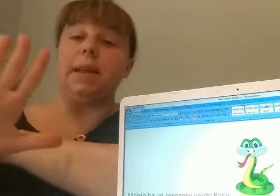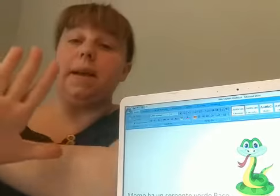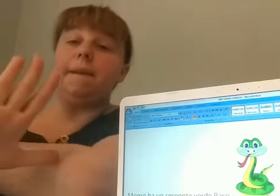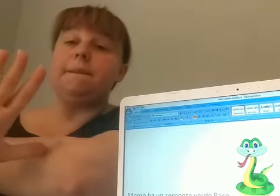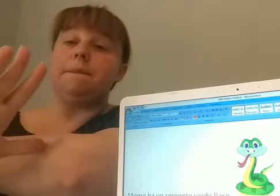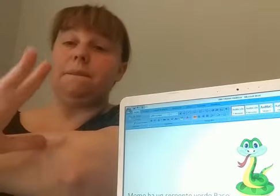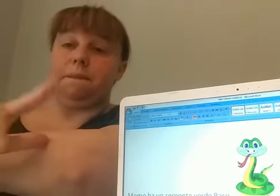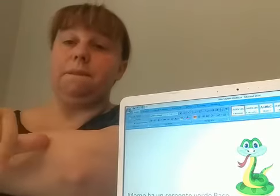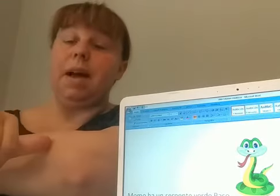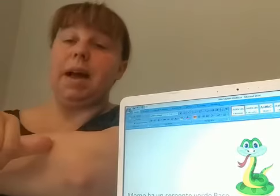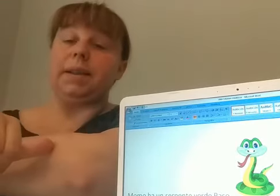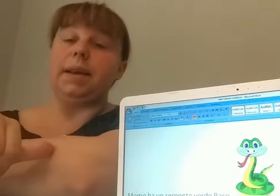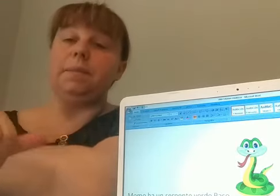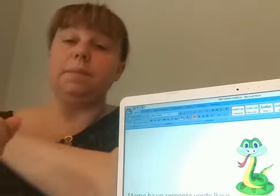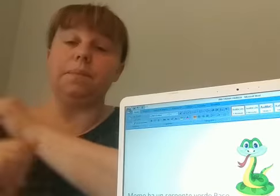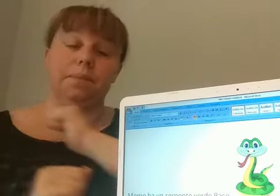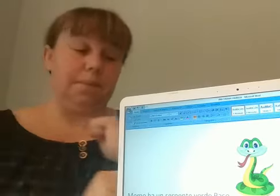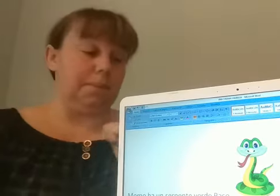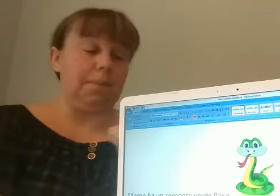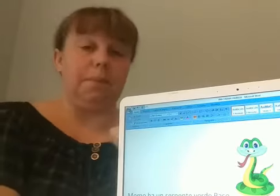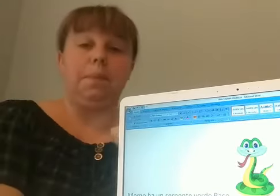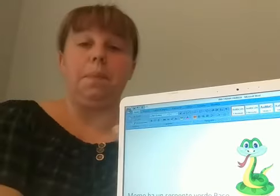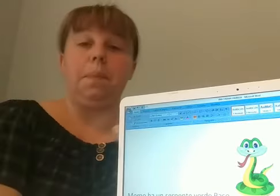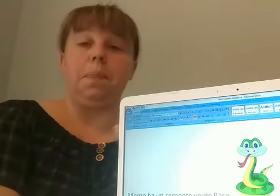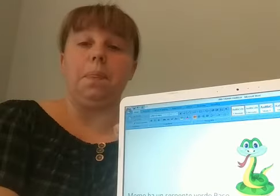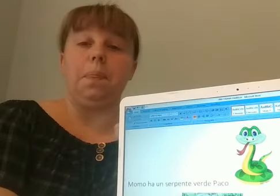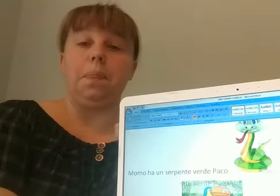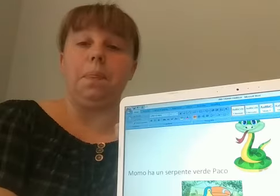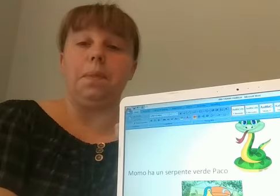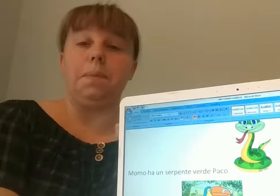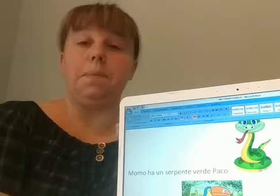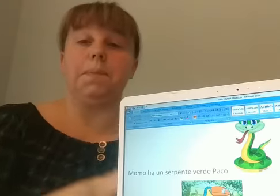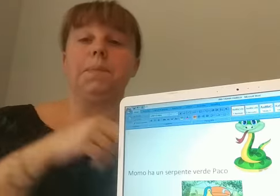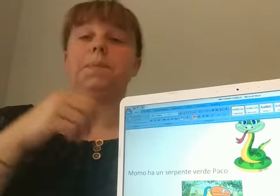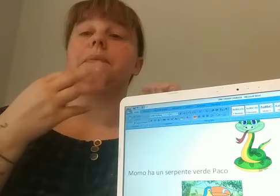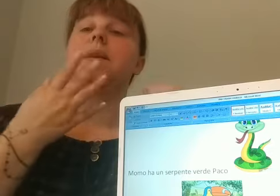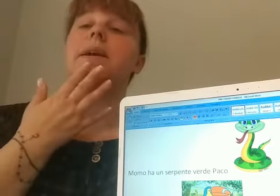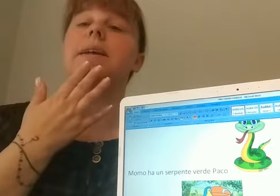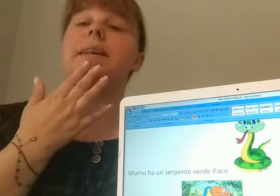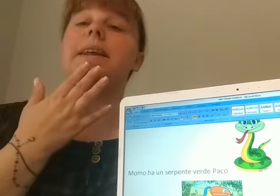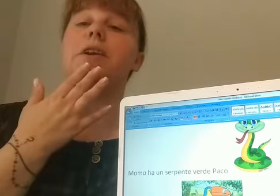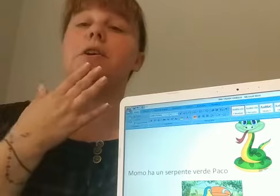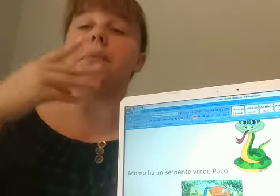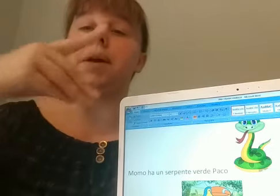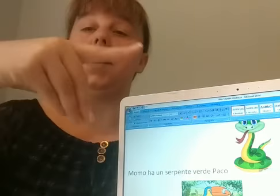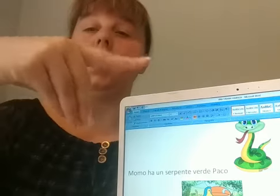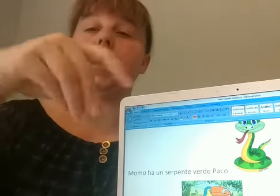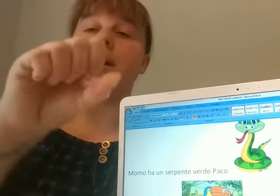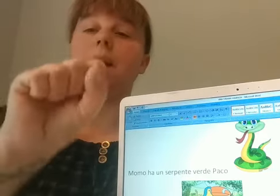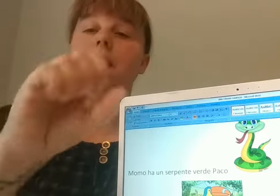verde di nome Paco.